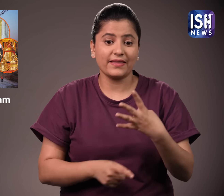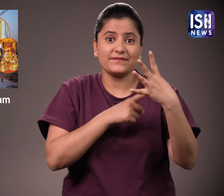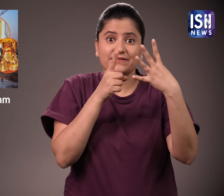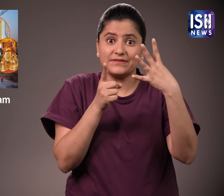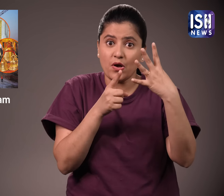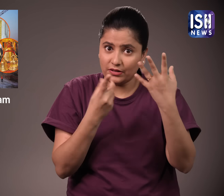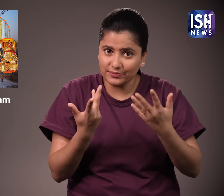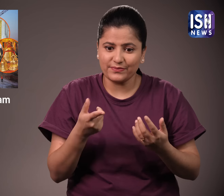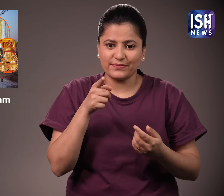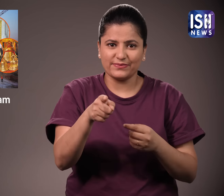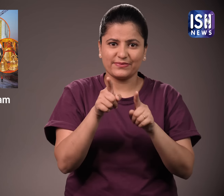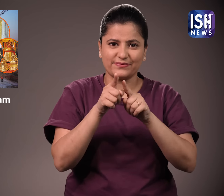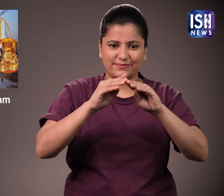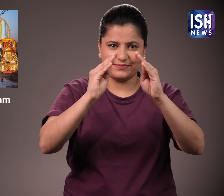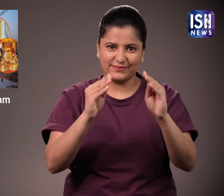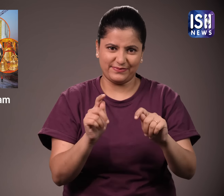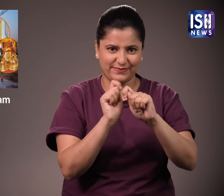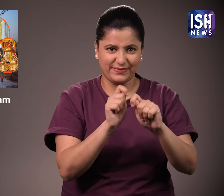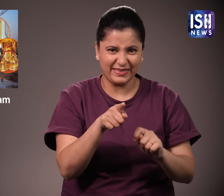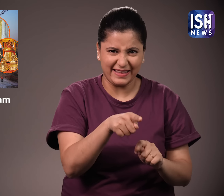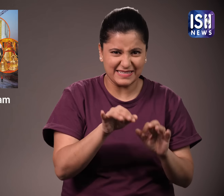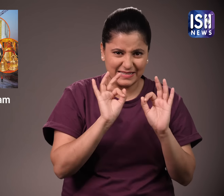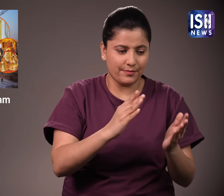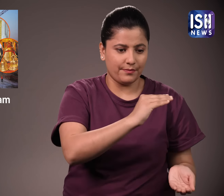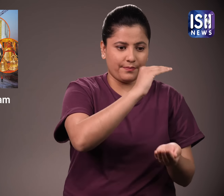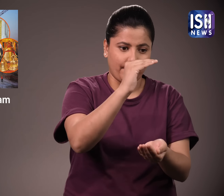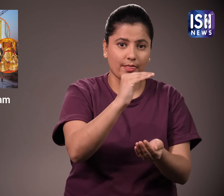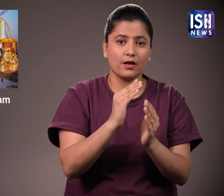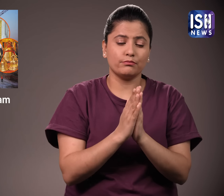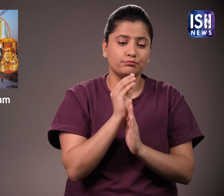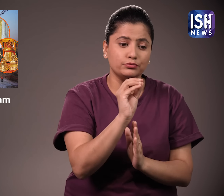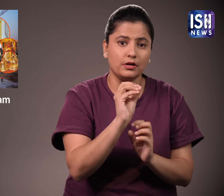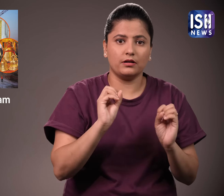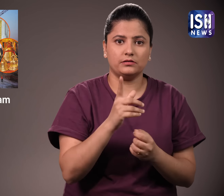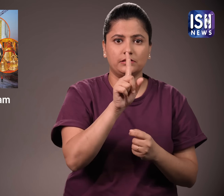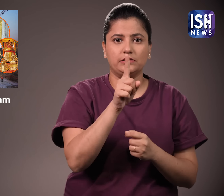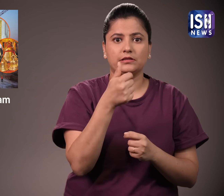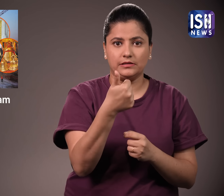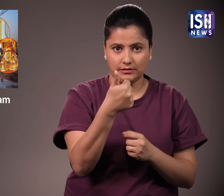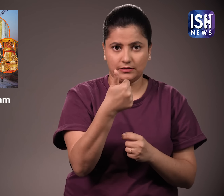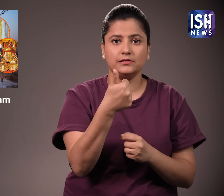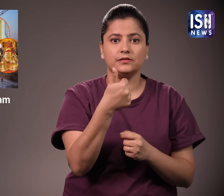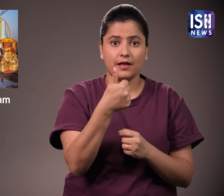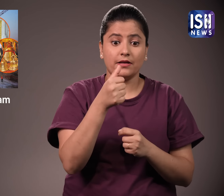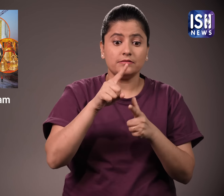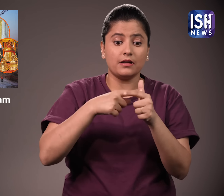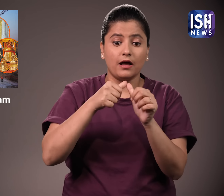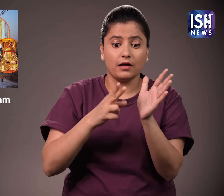मूर्थी की पूजा प्रक्रिया 16 जन्वरी 2024 को शुरू होगी और मूर्थी 18 जन्वरी